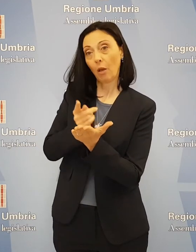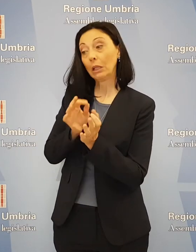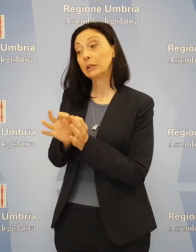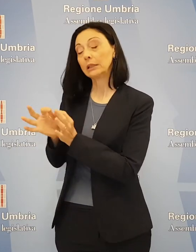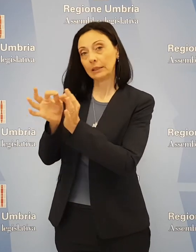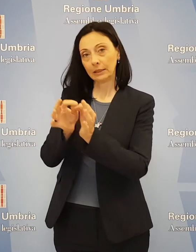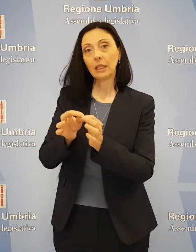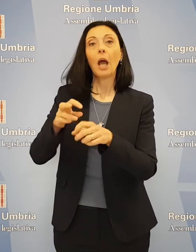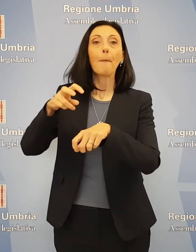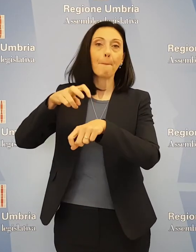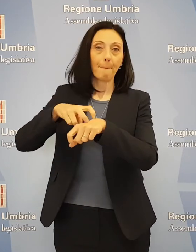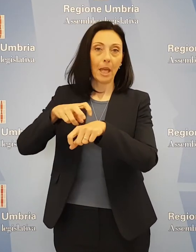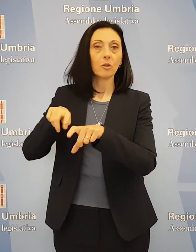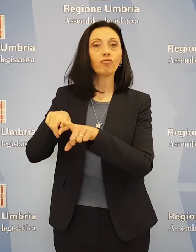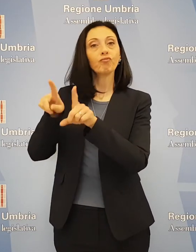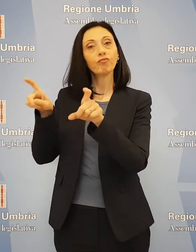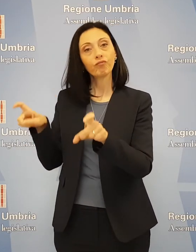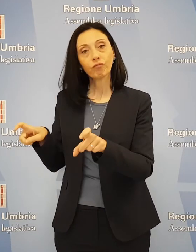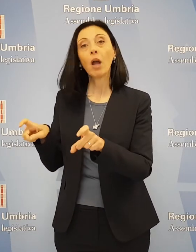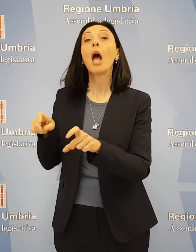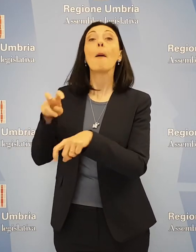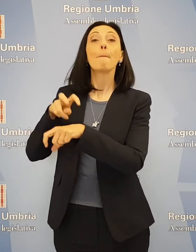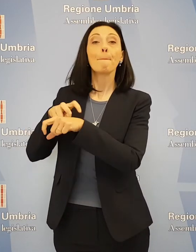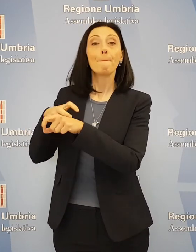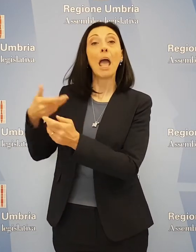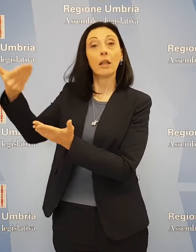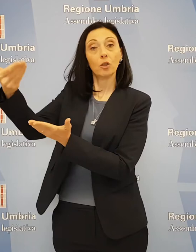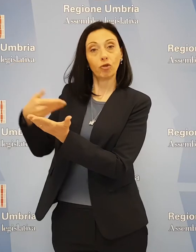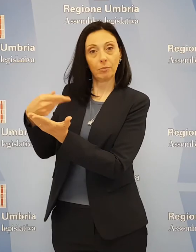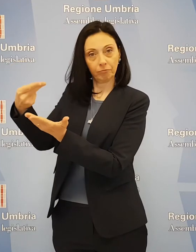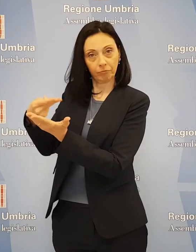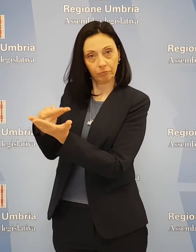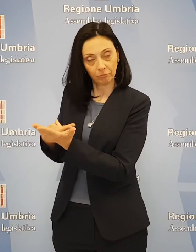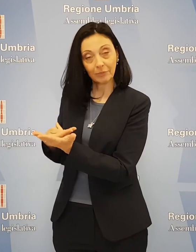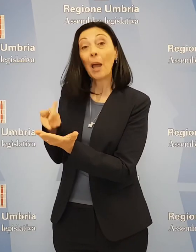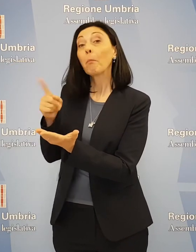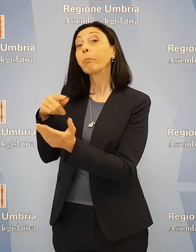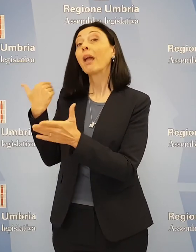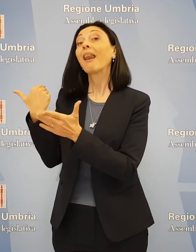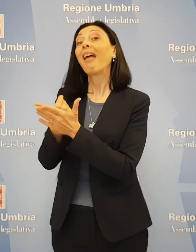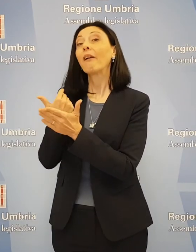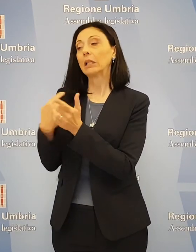medici, i ginecologi, l'ordine dei medici, in modo tale da evitare successive frizioni.